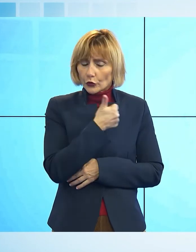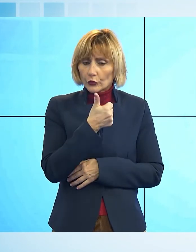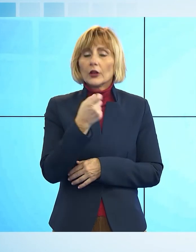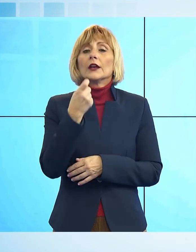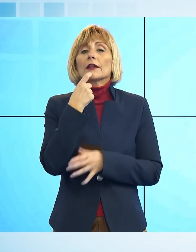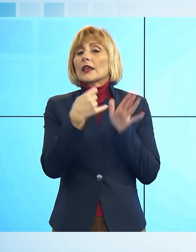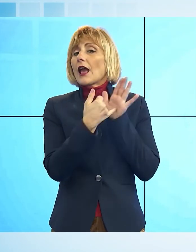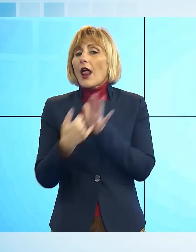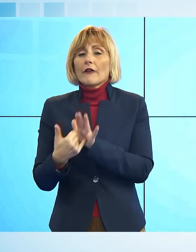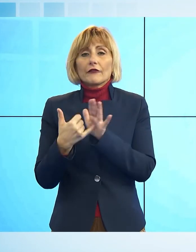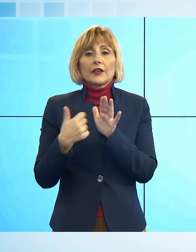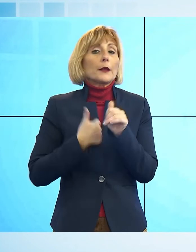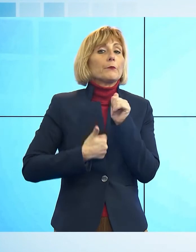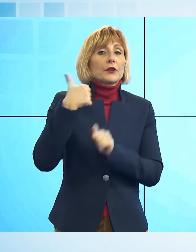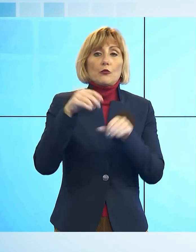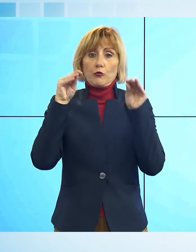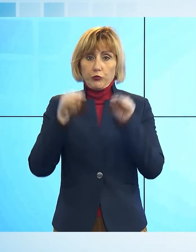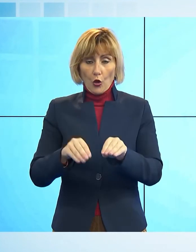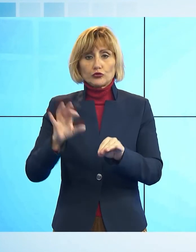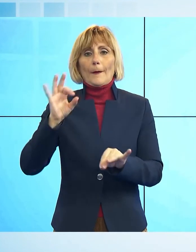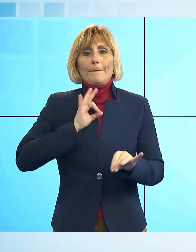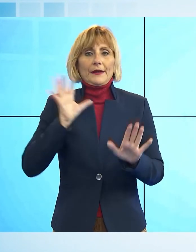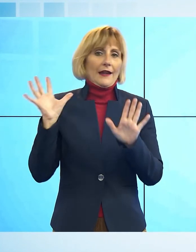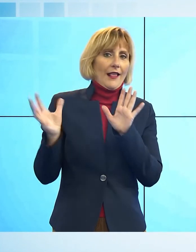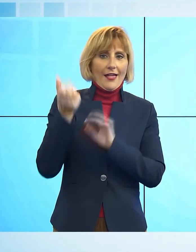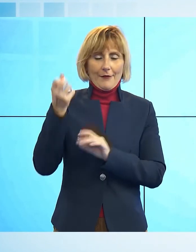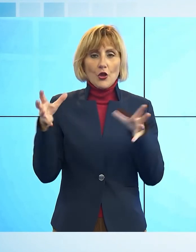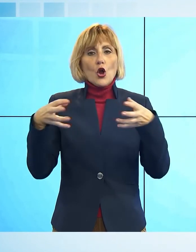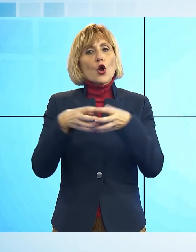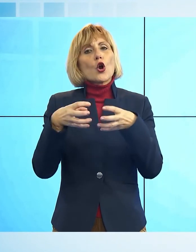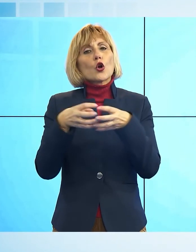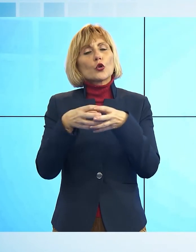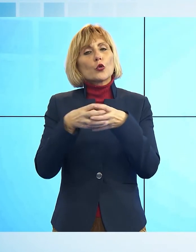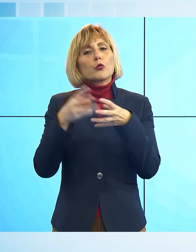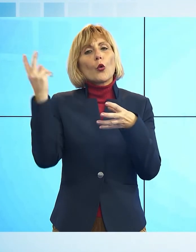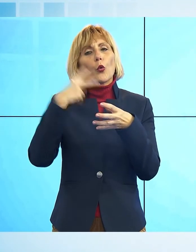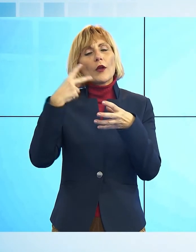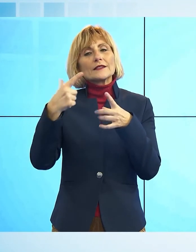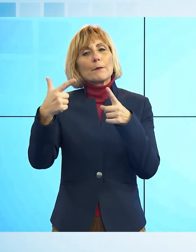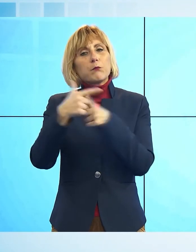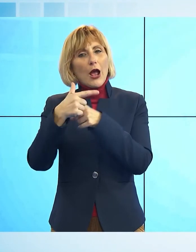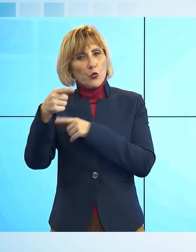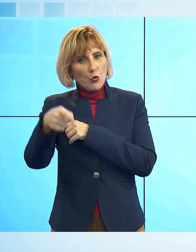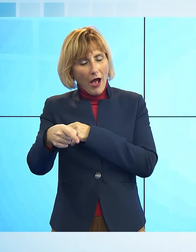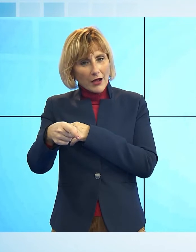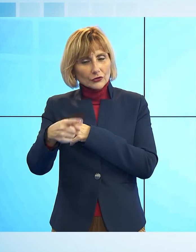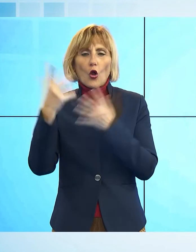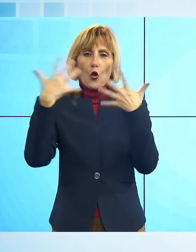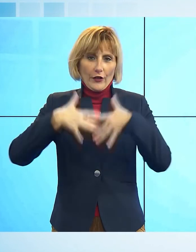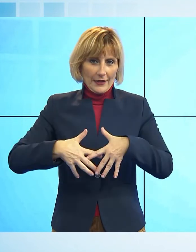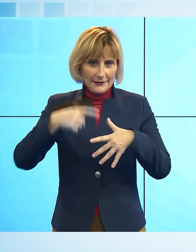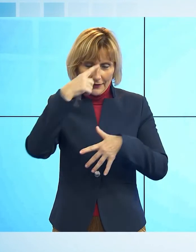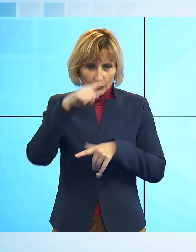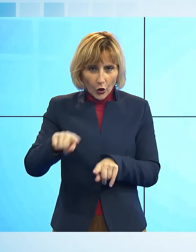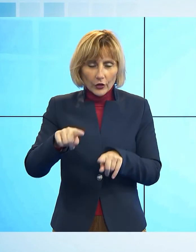prenderà il premio da parte del gruppo vocale lucchese Baluardo, che è l'organizzatore, primo,